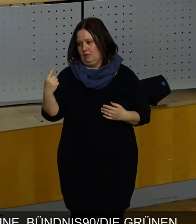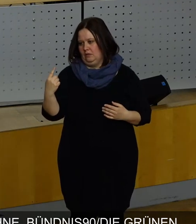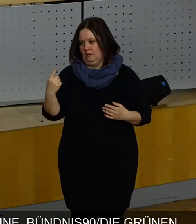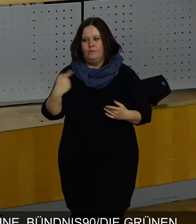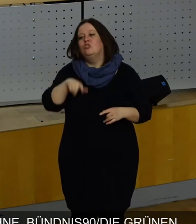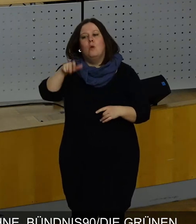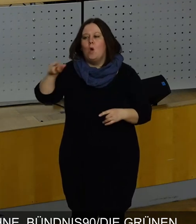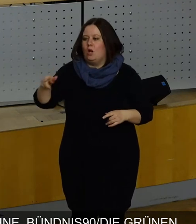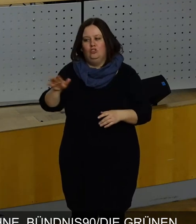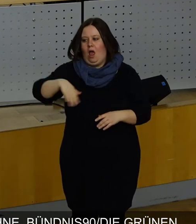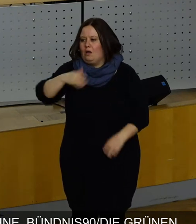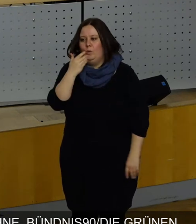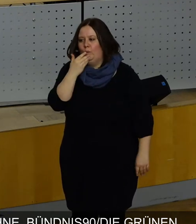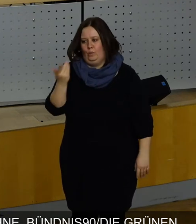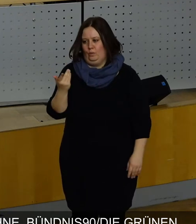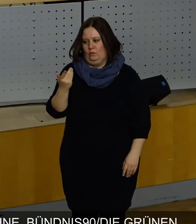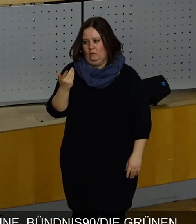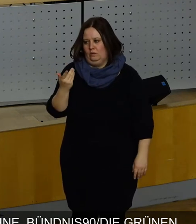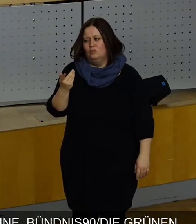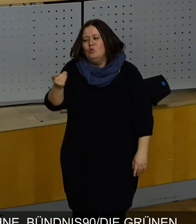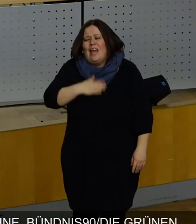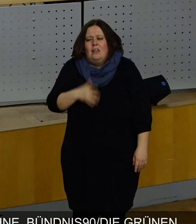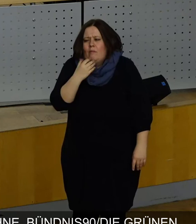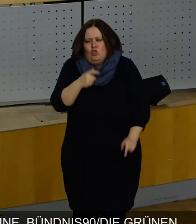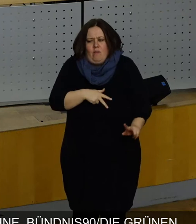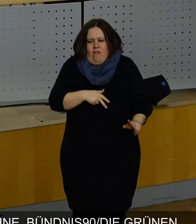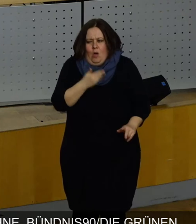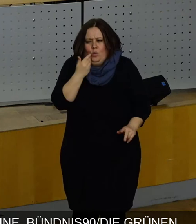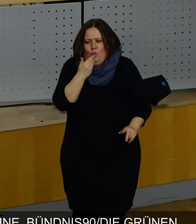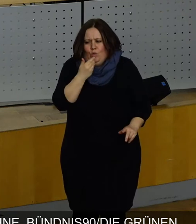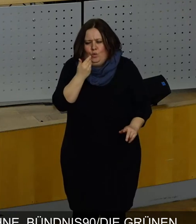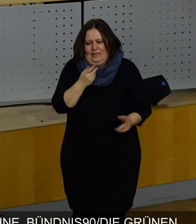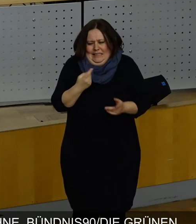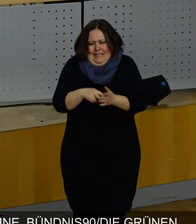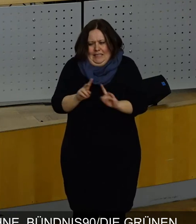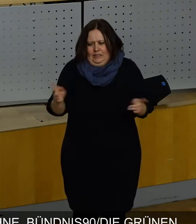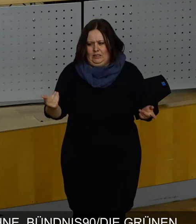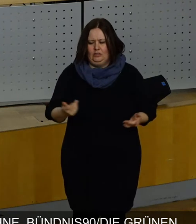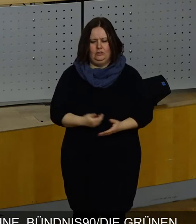das bürgerliche Lager. Das würden Sie gerne sagen, Sie sind es nicht.